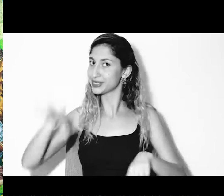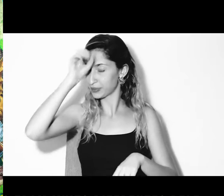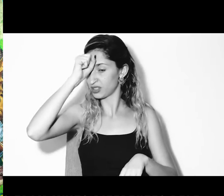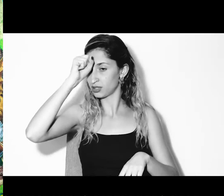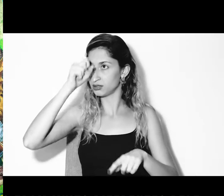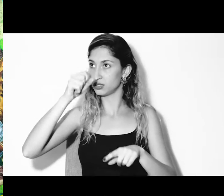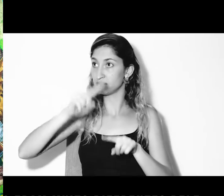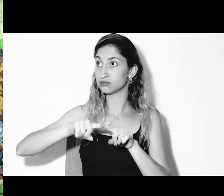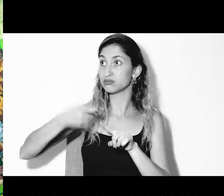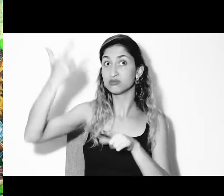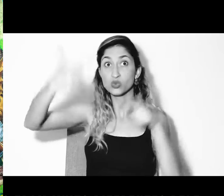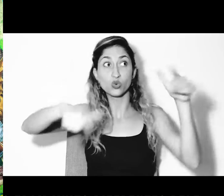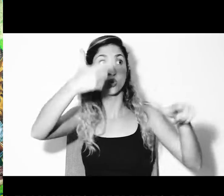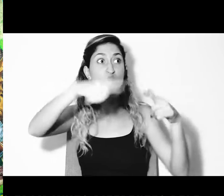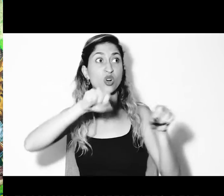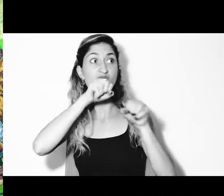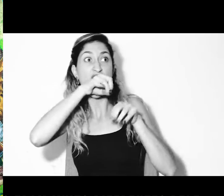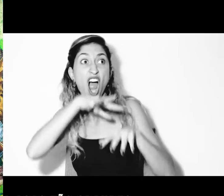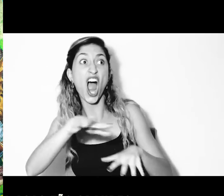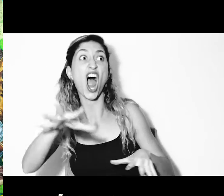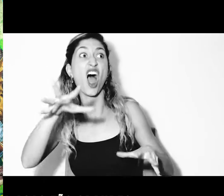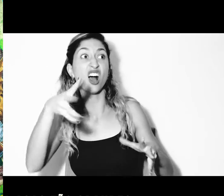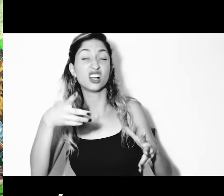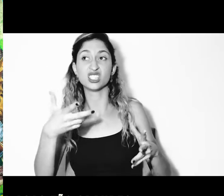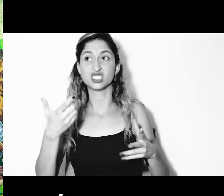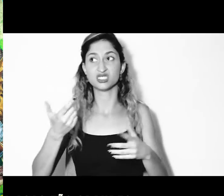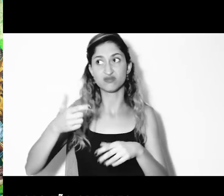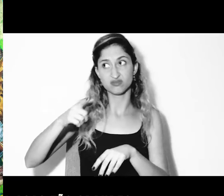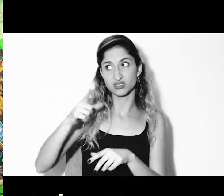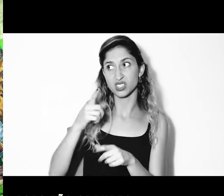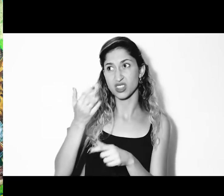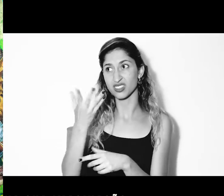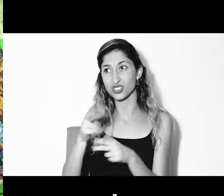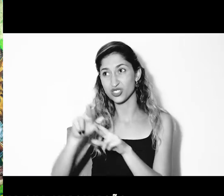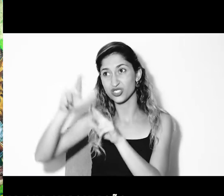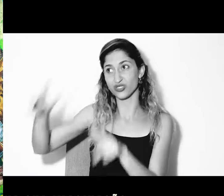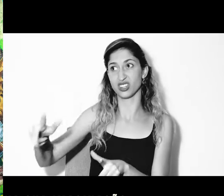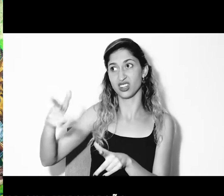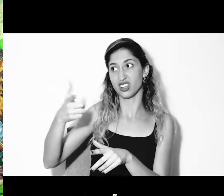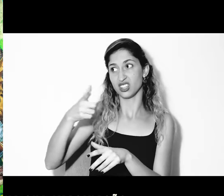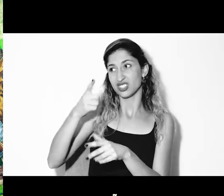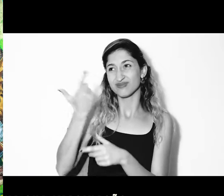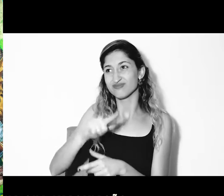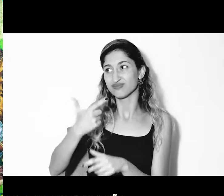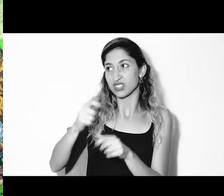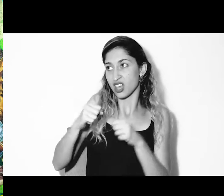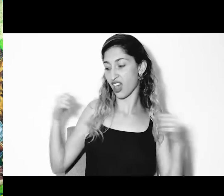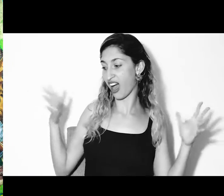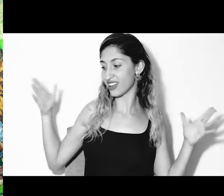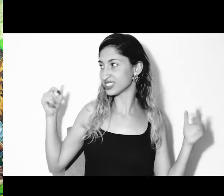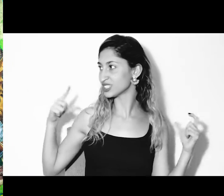dragões eram muito diferentes dele. Nenhum tinha asas tão grandes, nenhum tinha a sua imaginação.